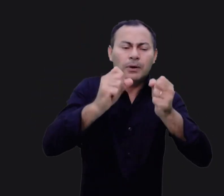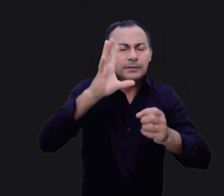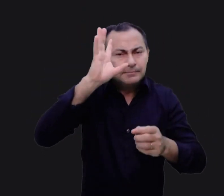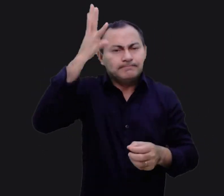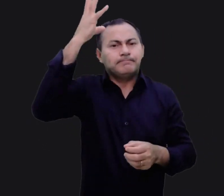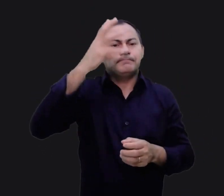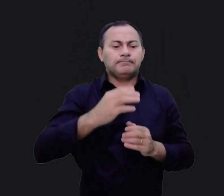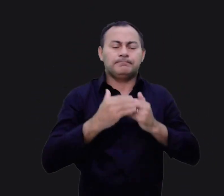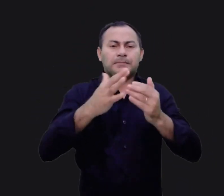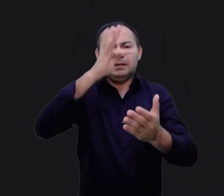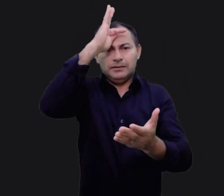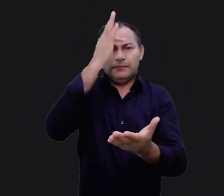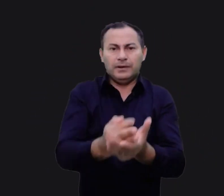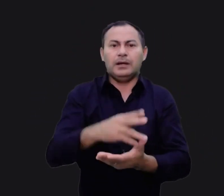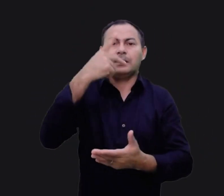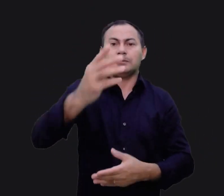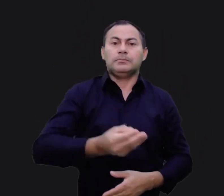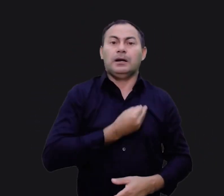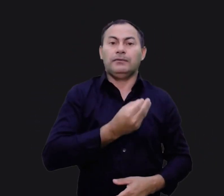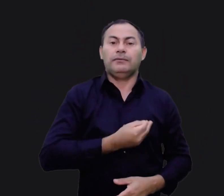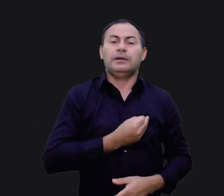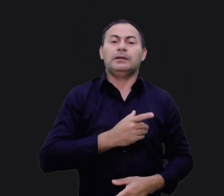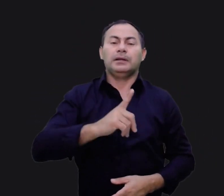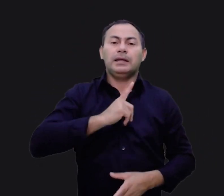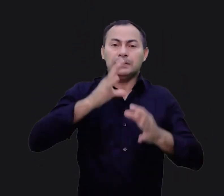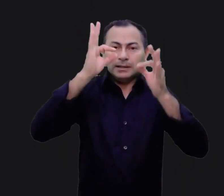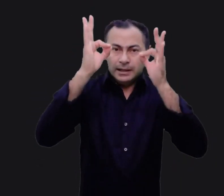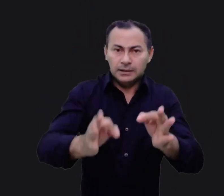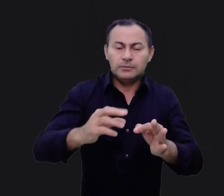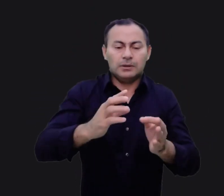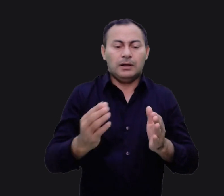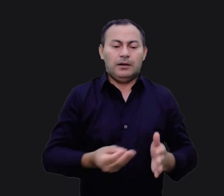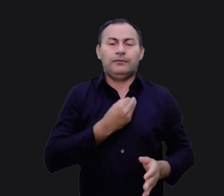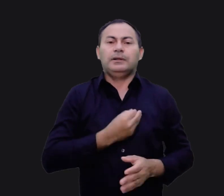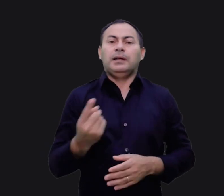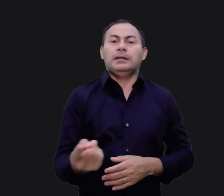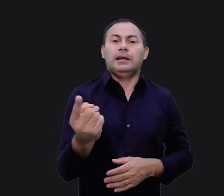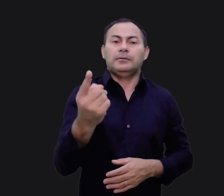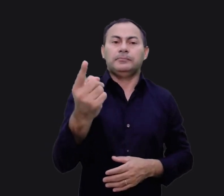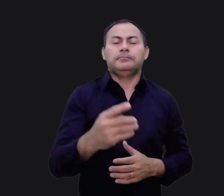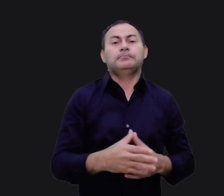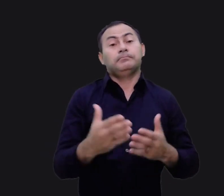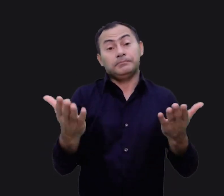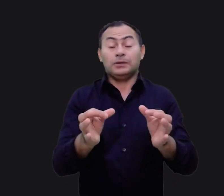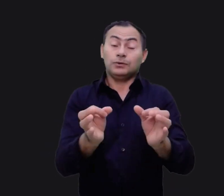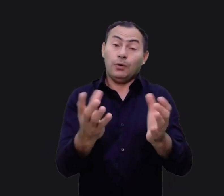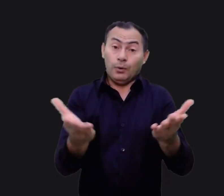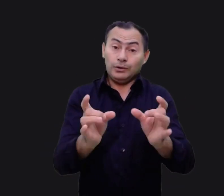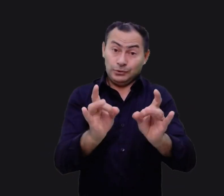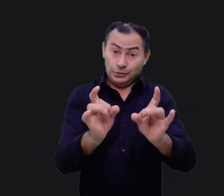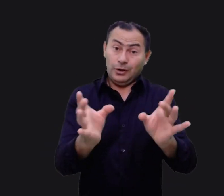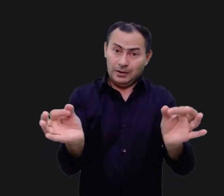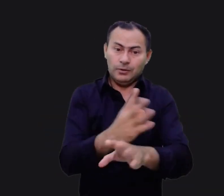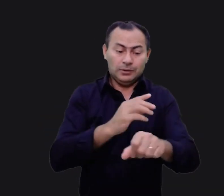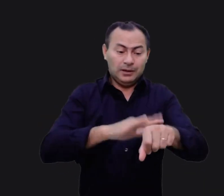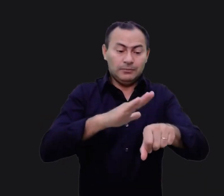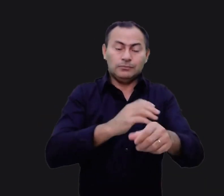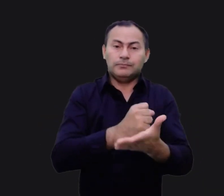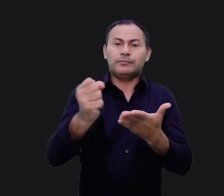pode tomar esse passo de fé na sua vida e ter certeza do seu destino eterno. Por hoje é só. Nosso tempo já se foi.